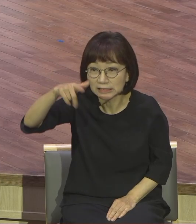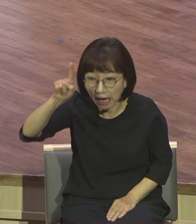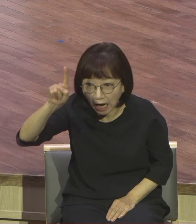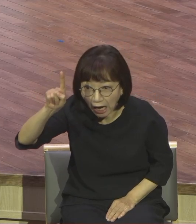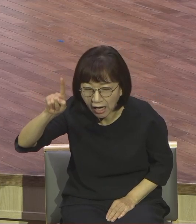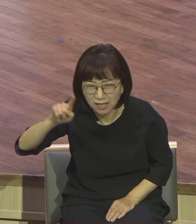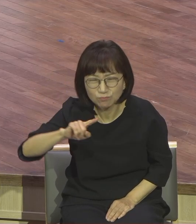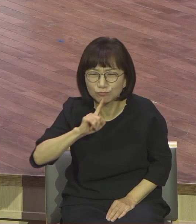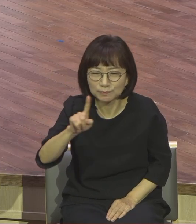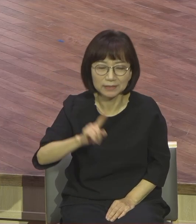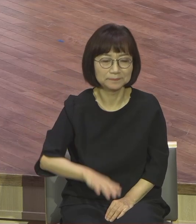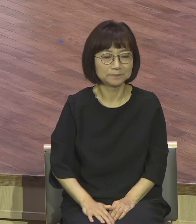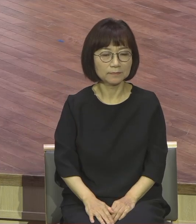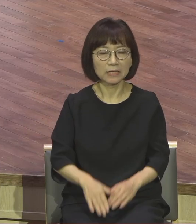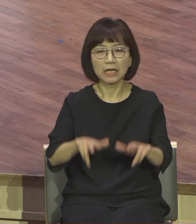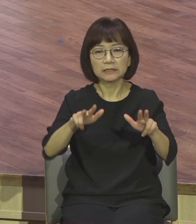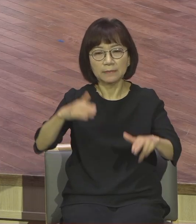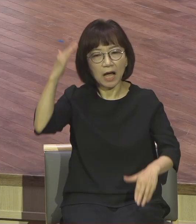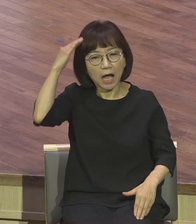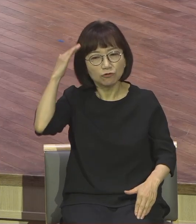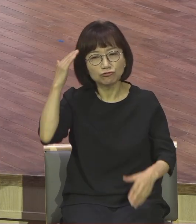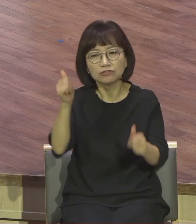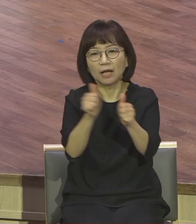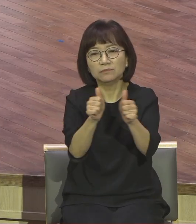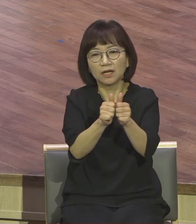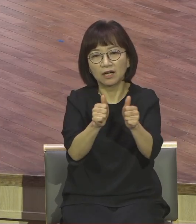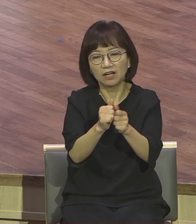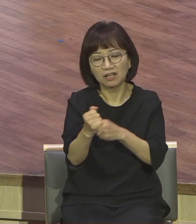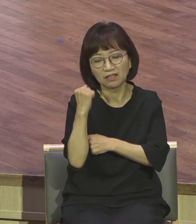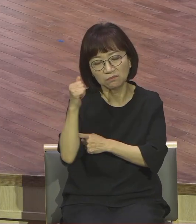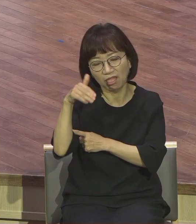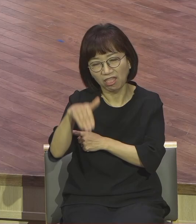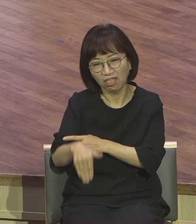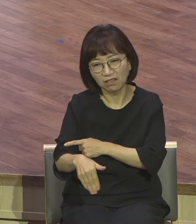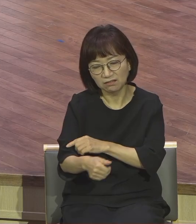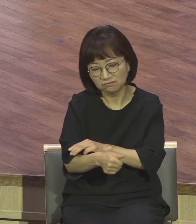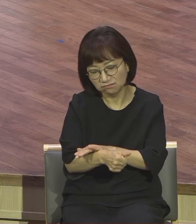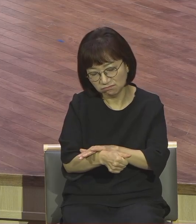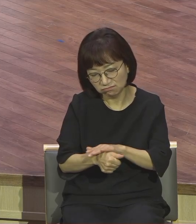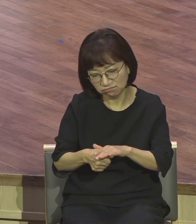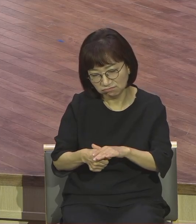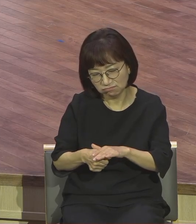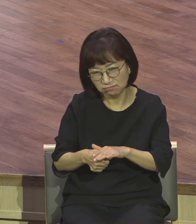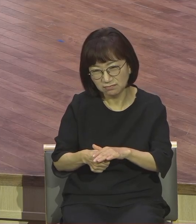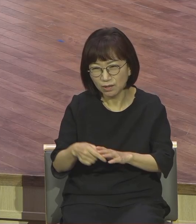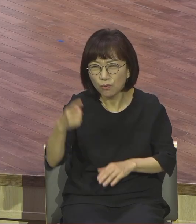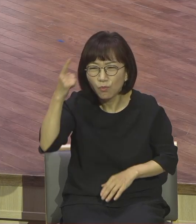남자들이 지금 다 무력해져 있는 이유가 있는데 한 가지 약을 잘못 달여 먹어서 그렇다